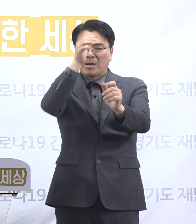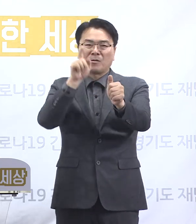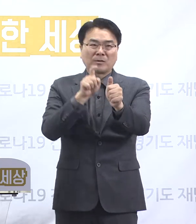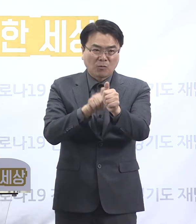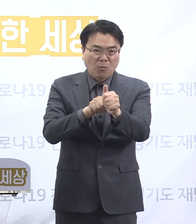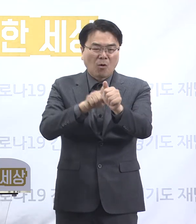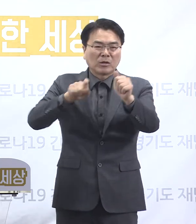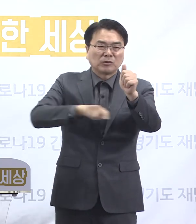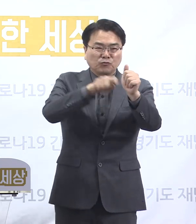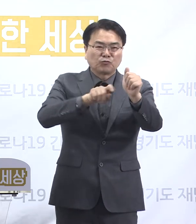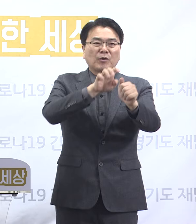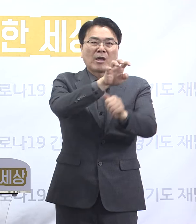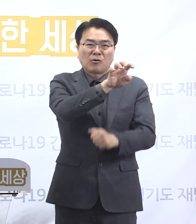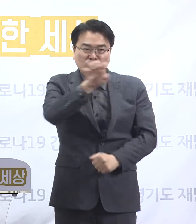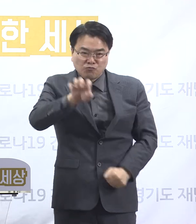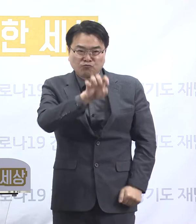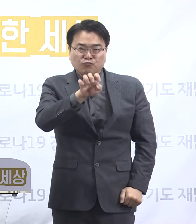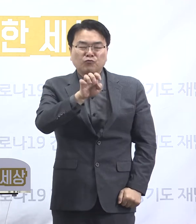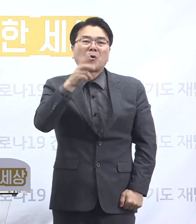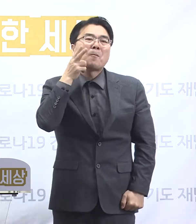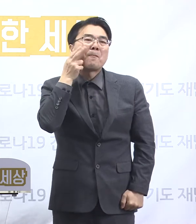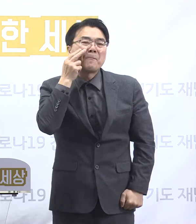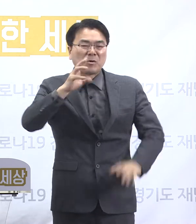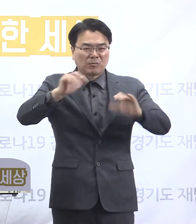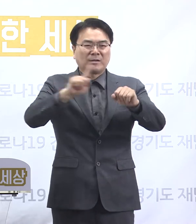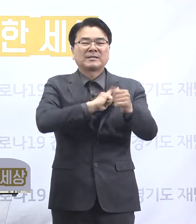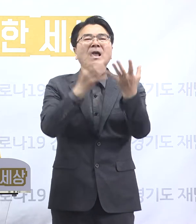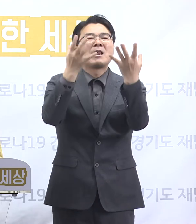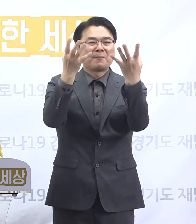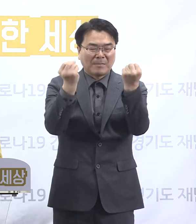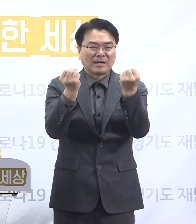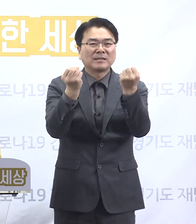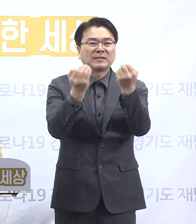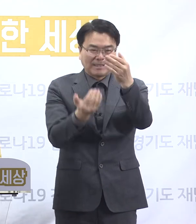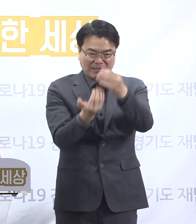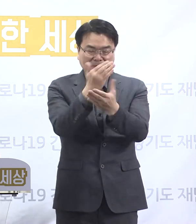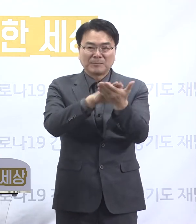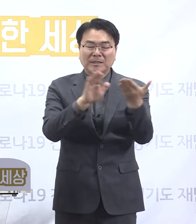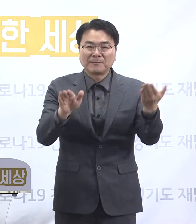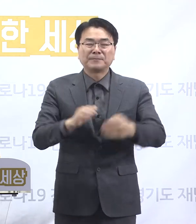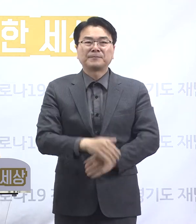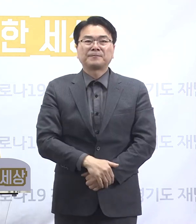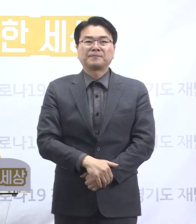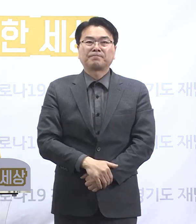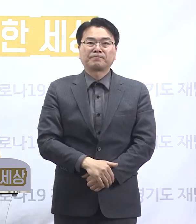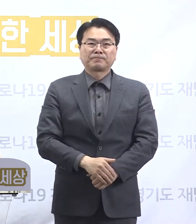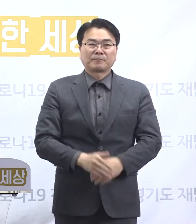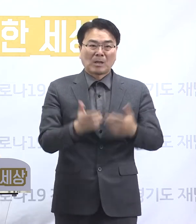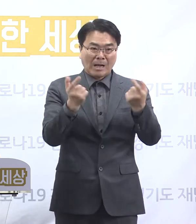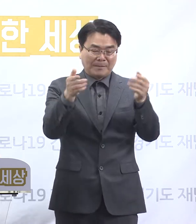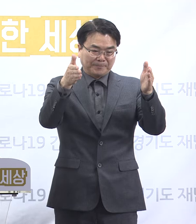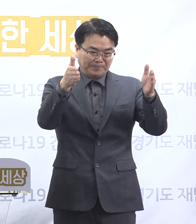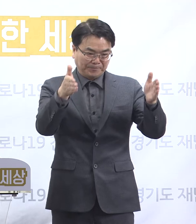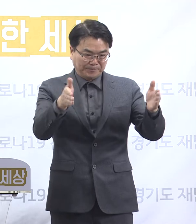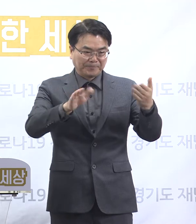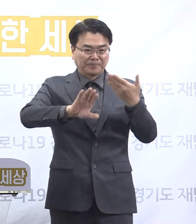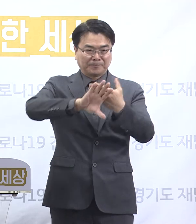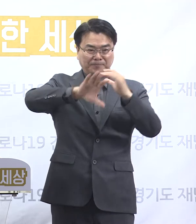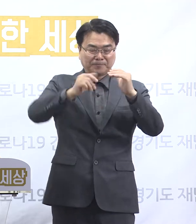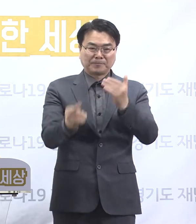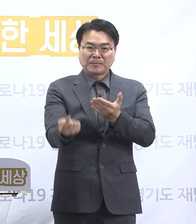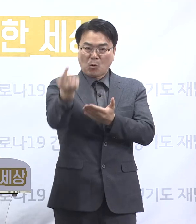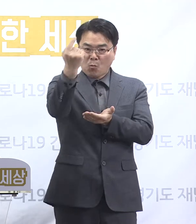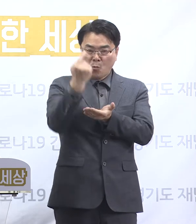확진자가 87.3%인 55명으로 가장 비율이 높습니다. 같은 기간 도내 해외 입국자는